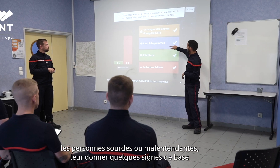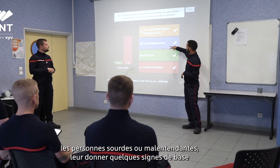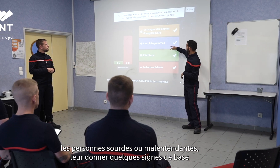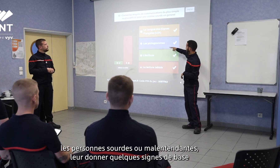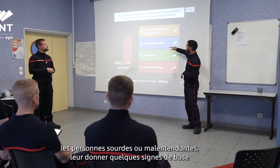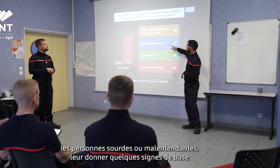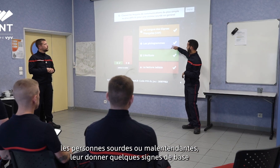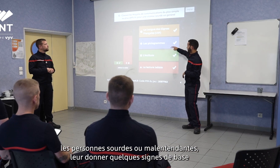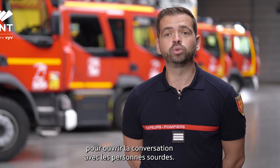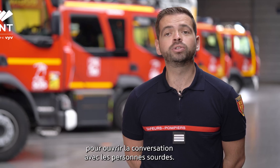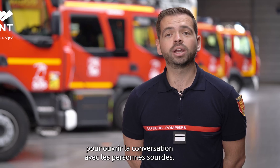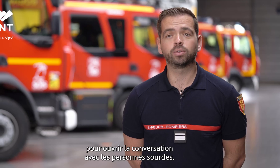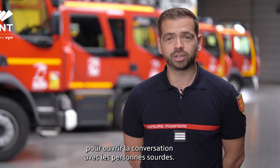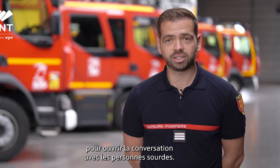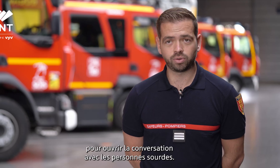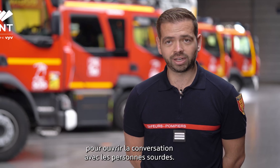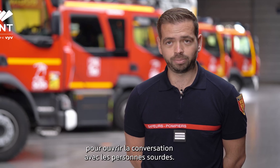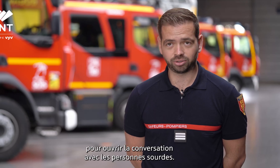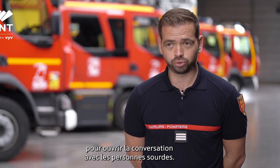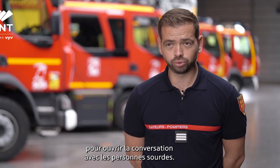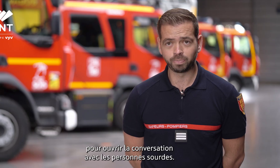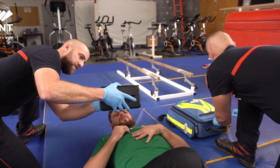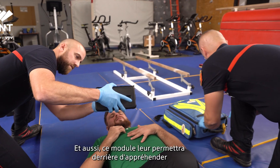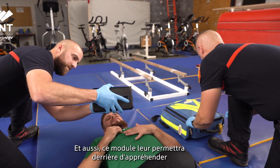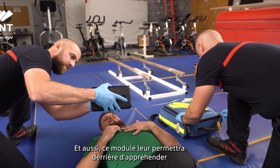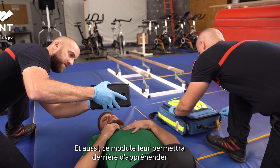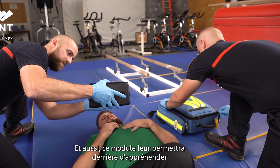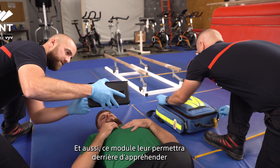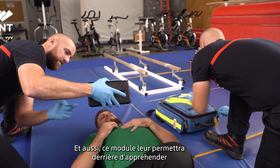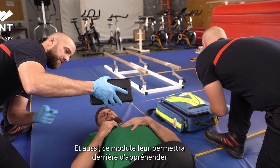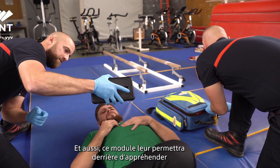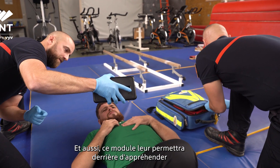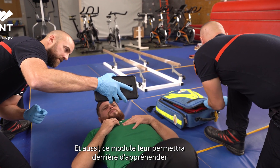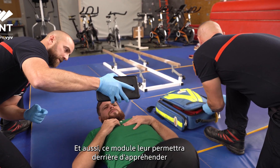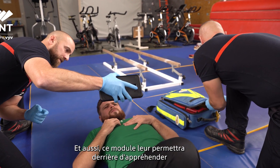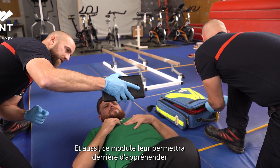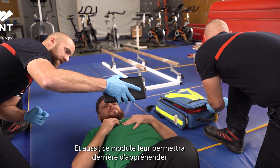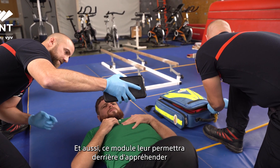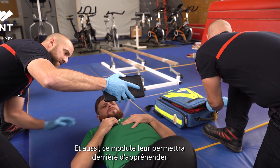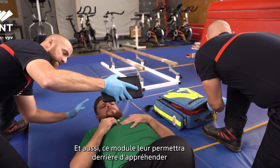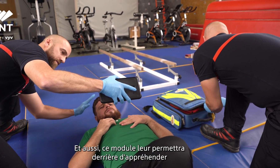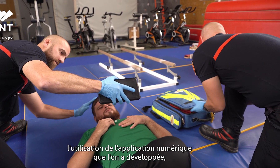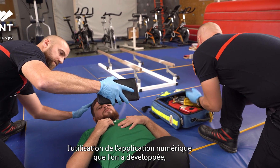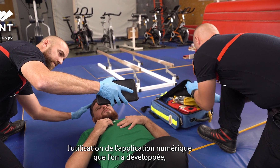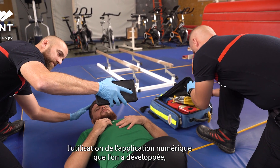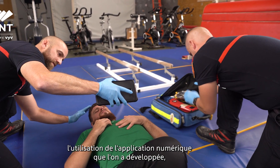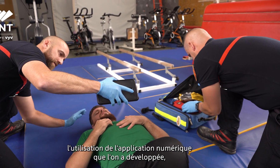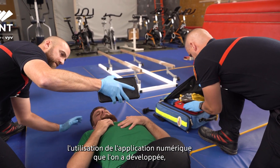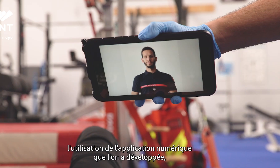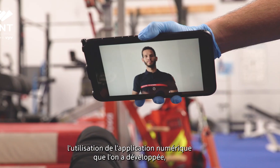donner quelques signes de base pour ouvrir la conversation avec les personnes sourdes. Et aussi ce module leur permettra derrière d'appréhender l'utilisation de l